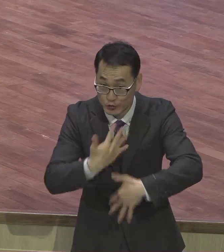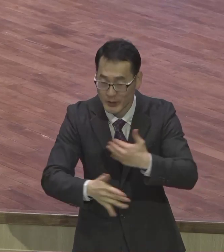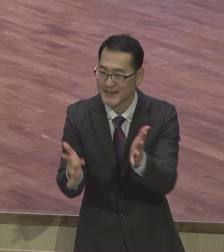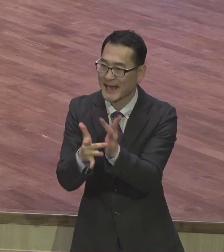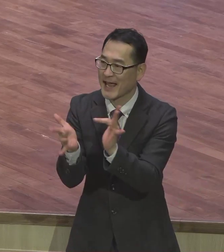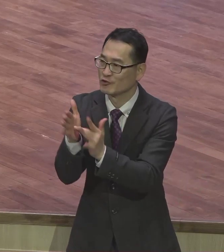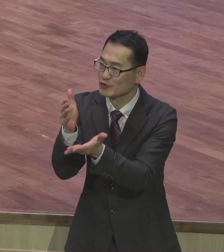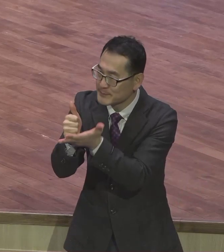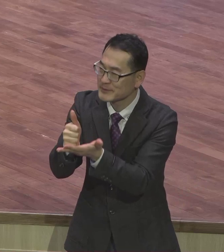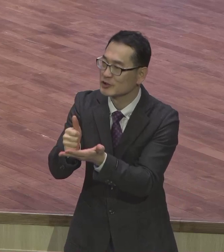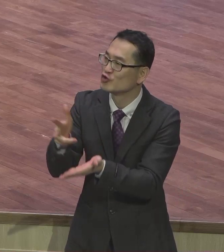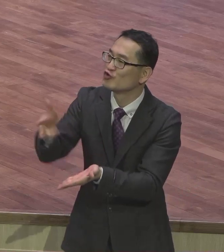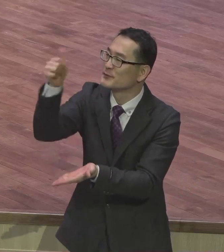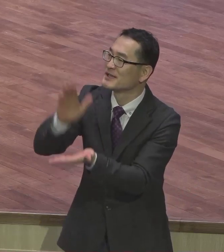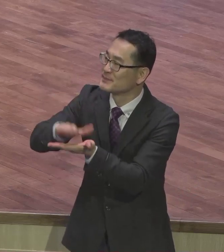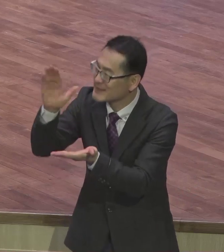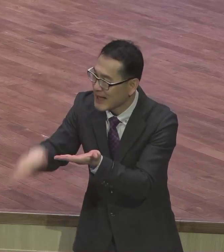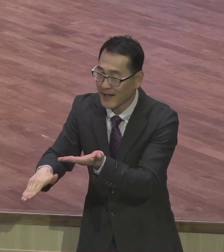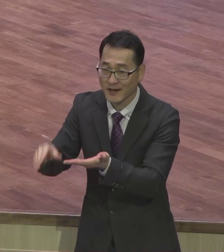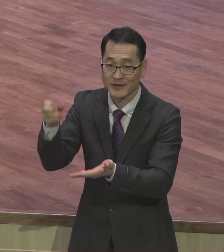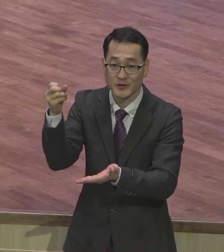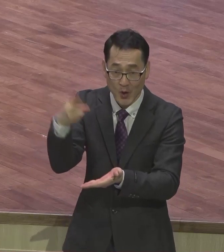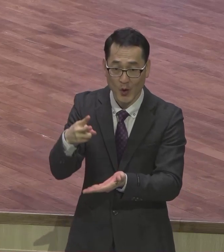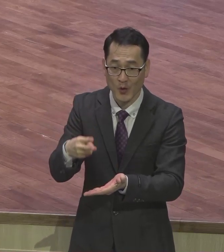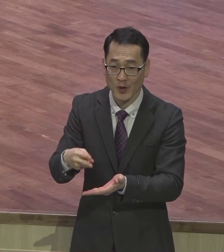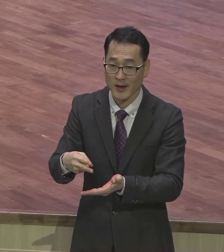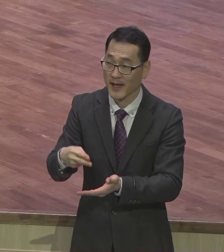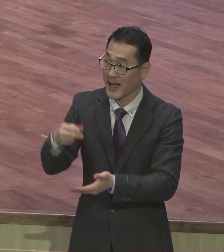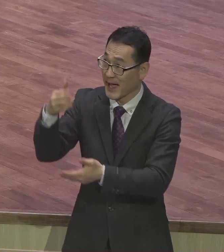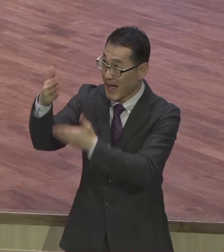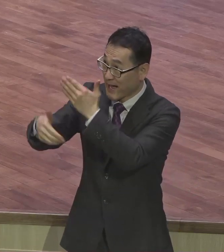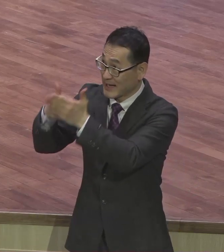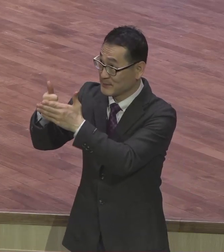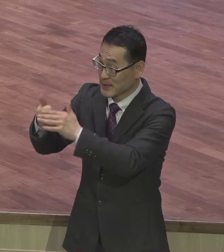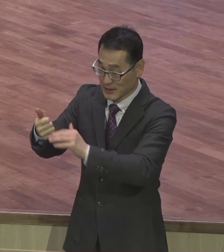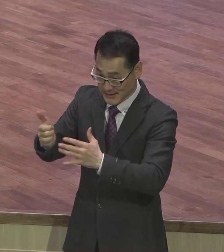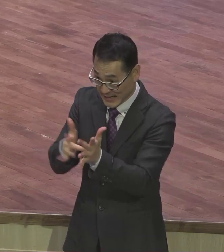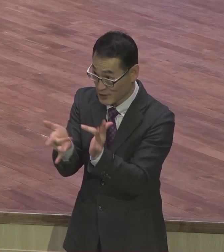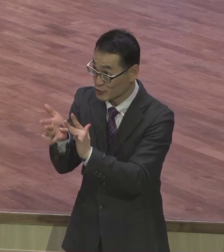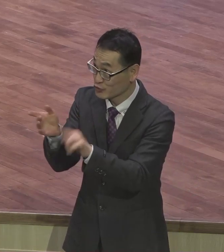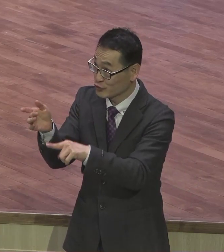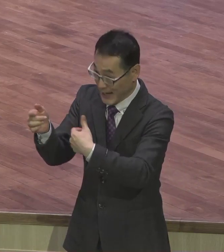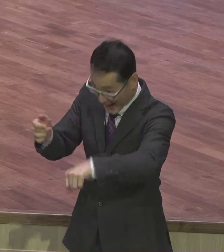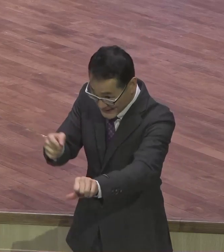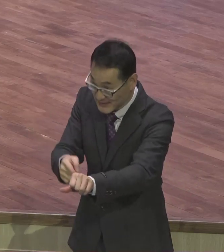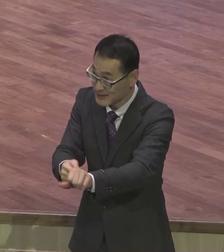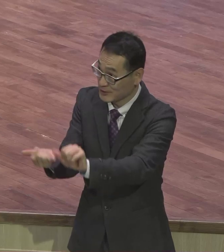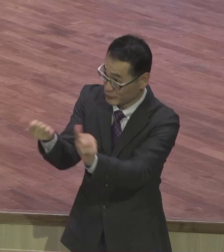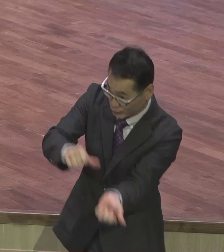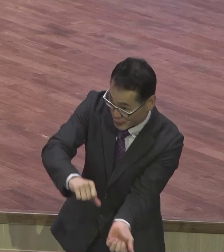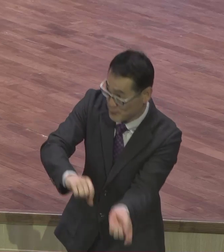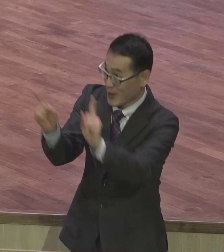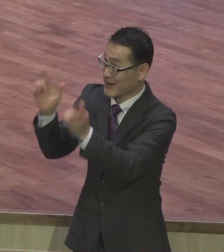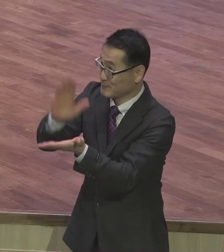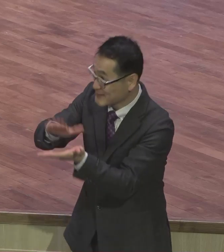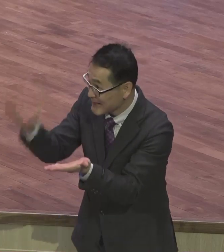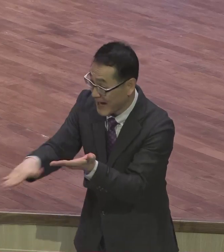또 하나님께서 그를 죽은 자 가운데 살리신 것을 내 마음에 믿으면 구원을 받으리라